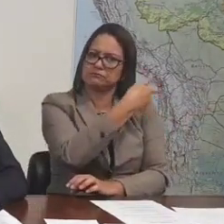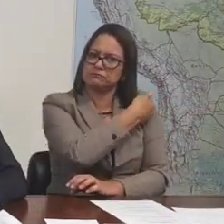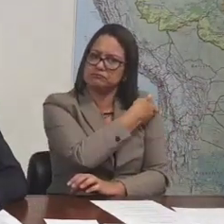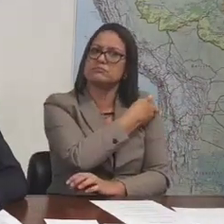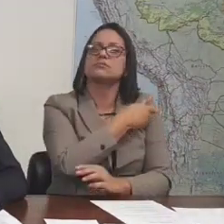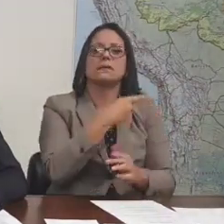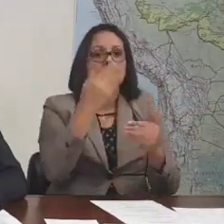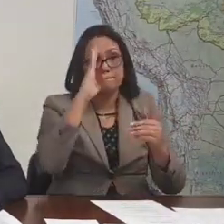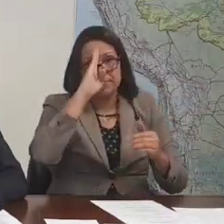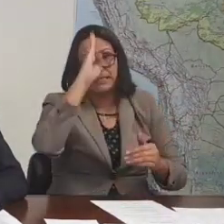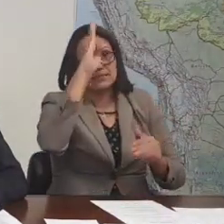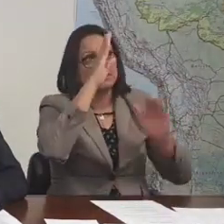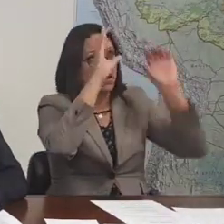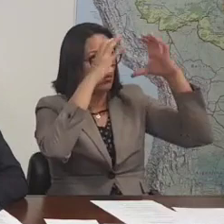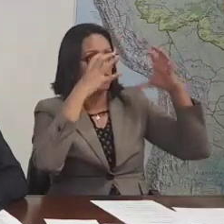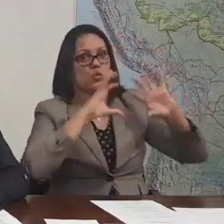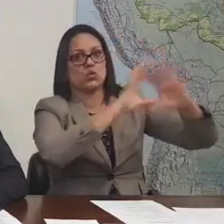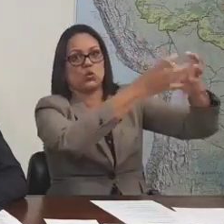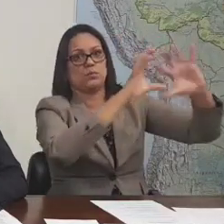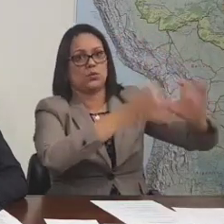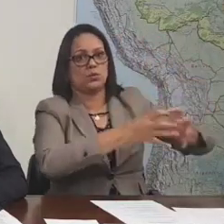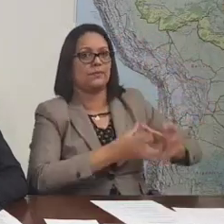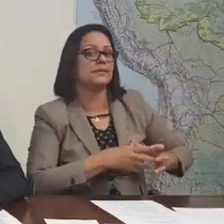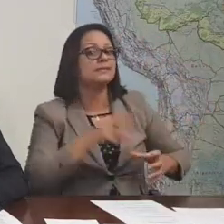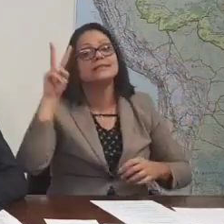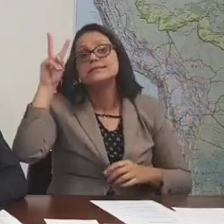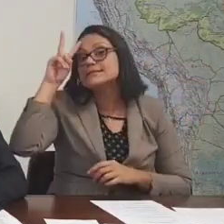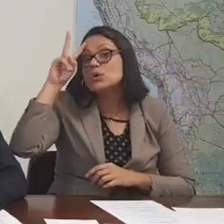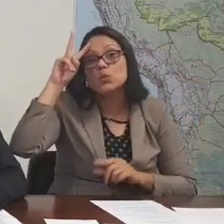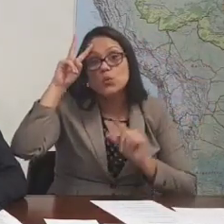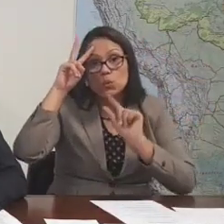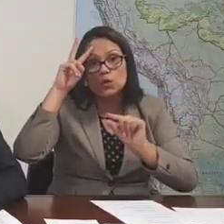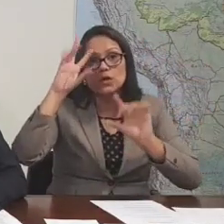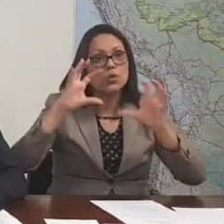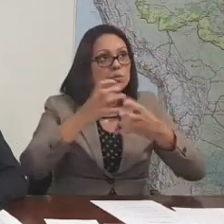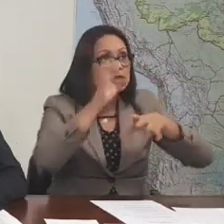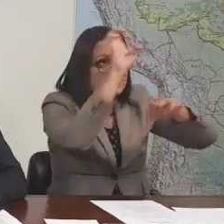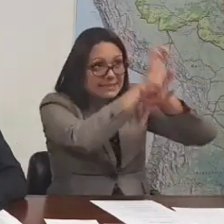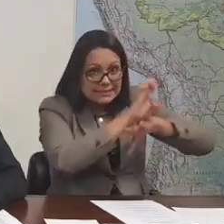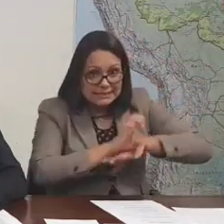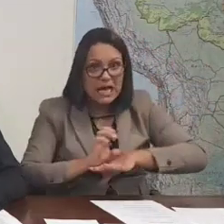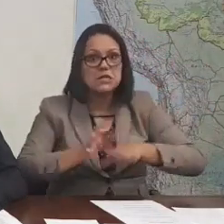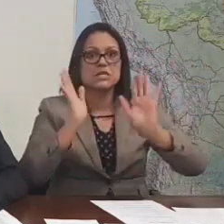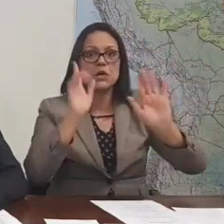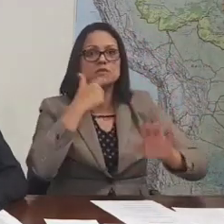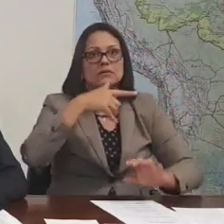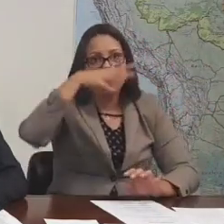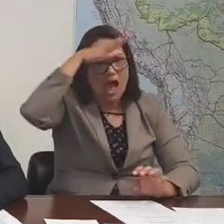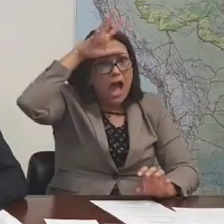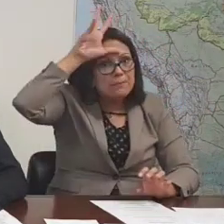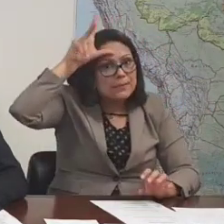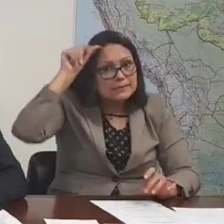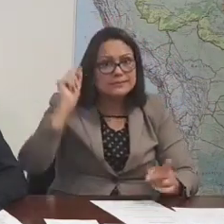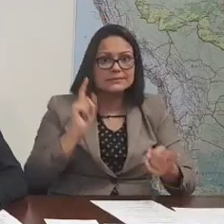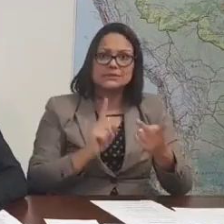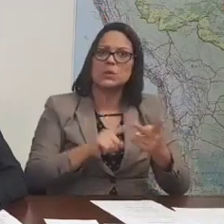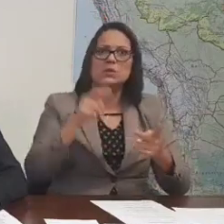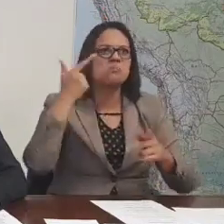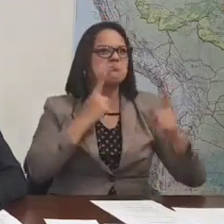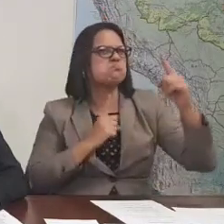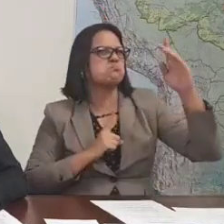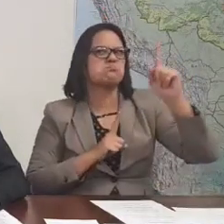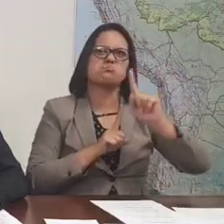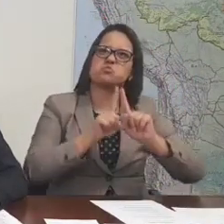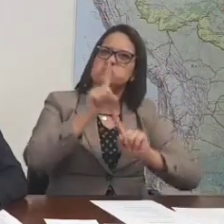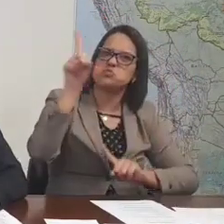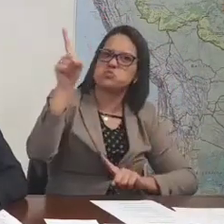prioritários. A partir de segunda-feira, os estados que atingiram a meta, Amazonas, os estados que puxaram a